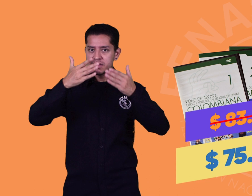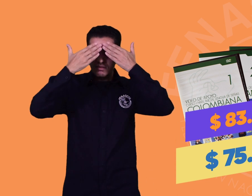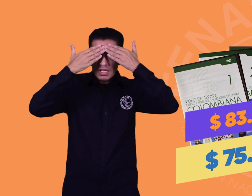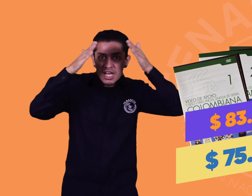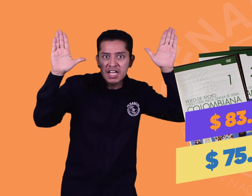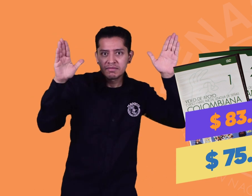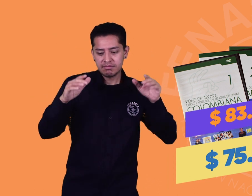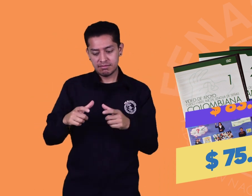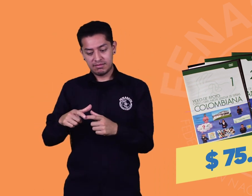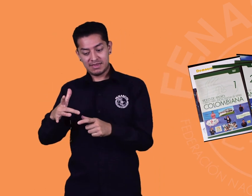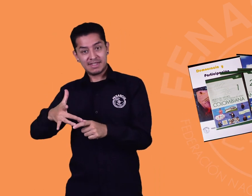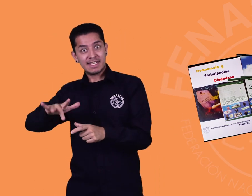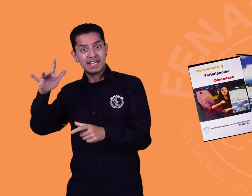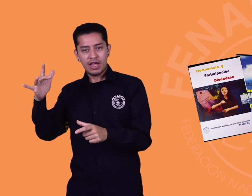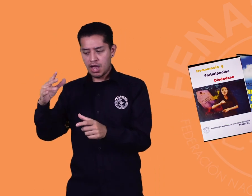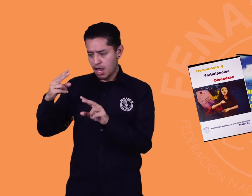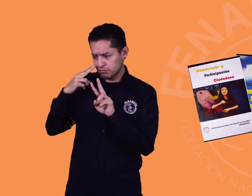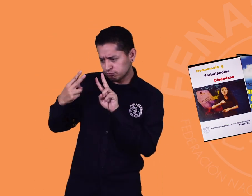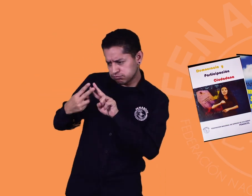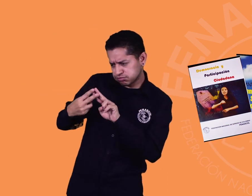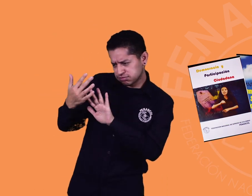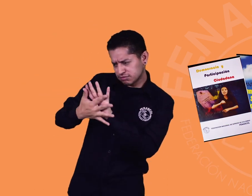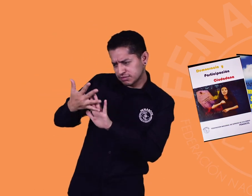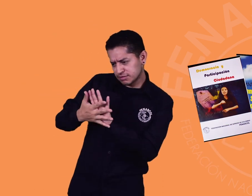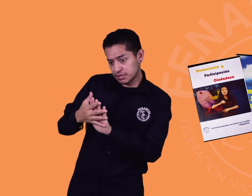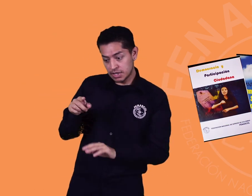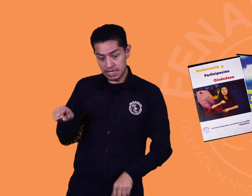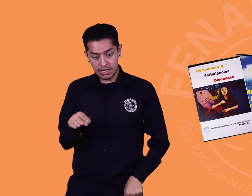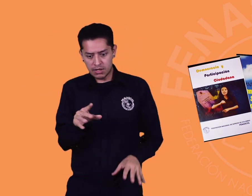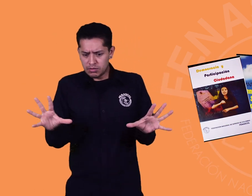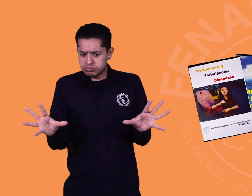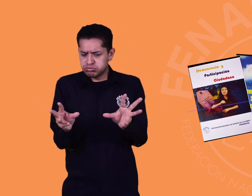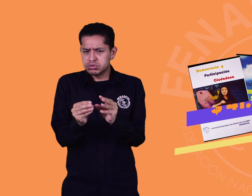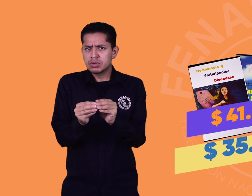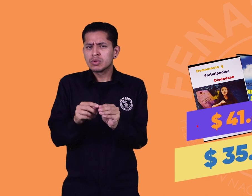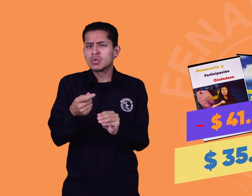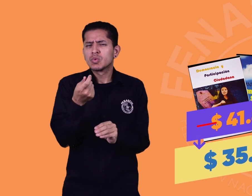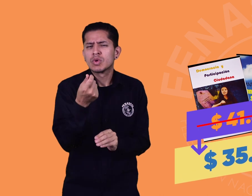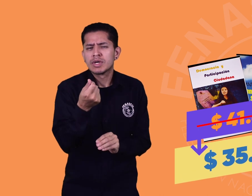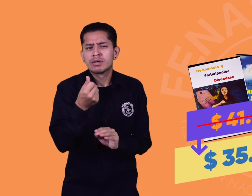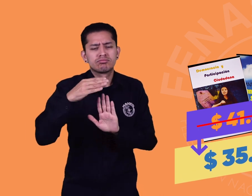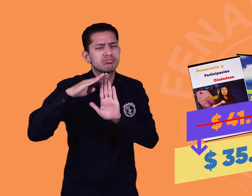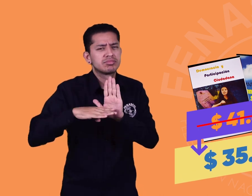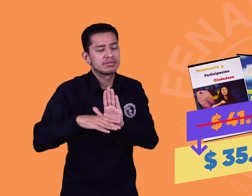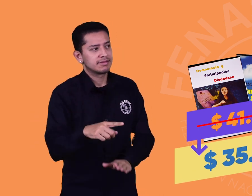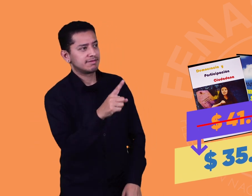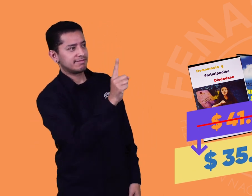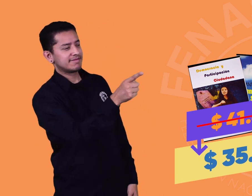democracia y el DVD llamado Conozca la lengua de señas colombiana, con la promoción su valor será de tan solo 35 mil